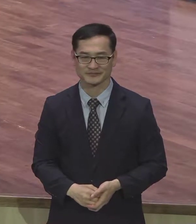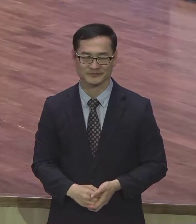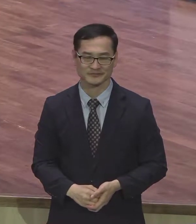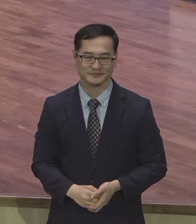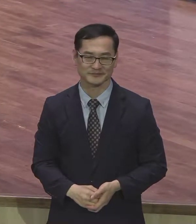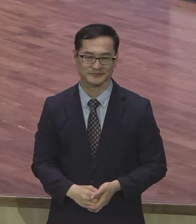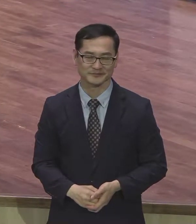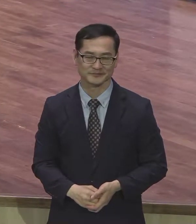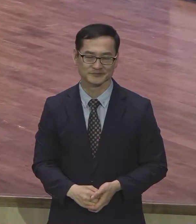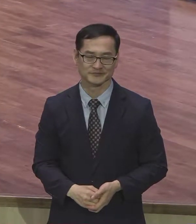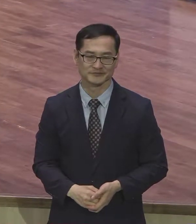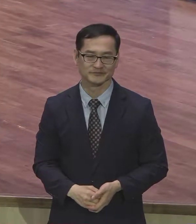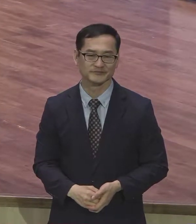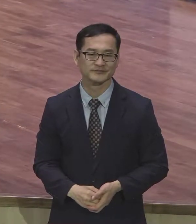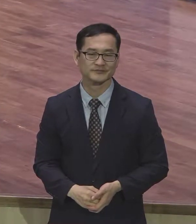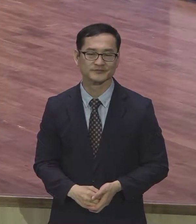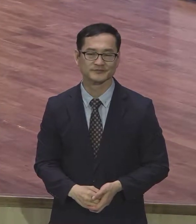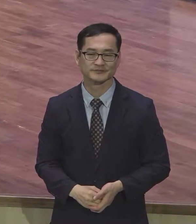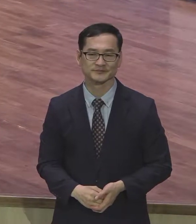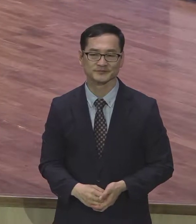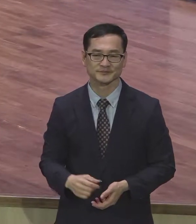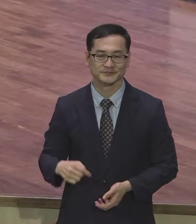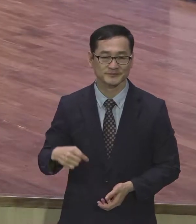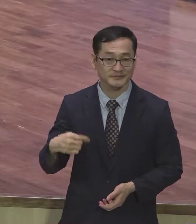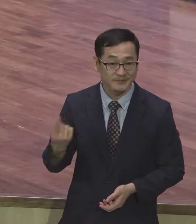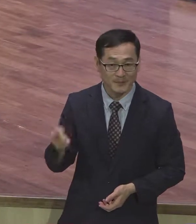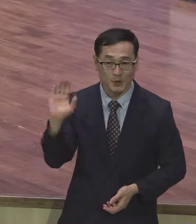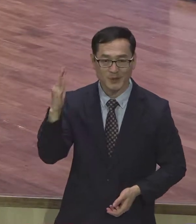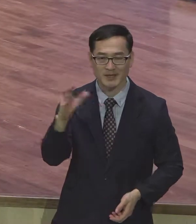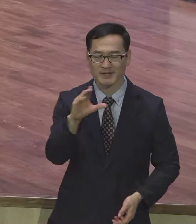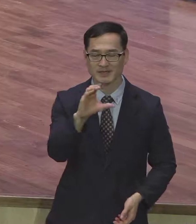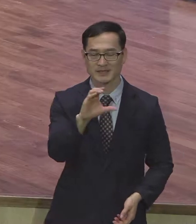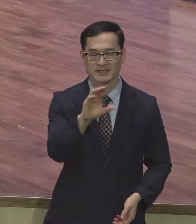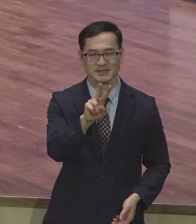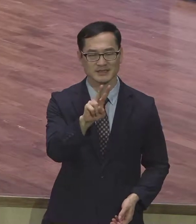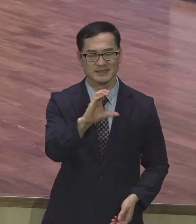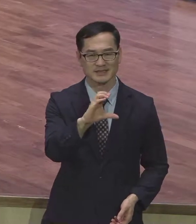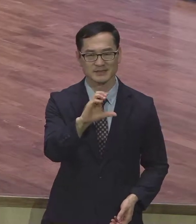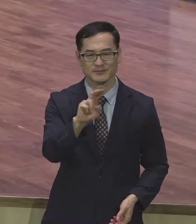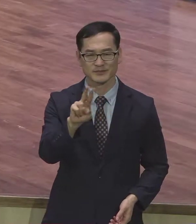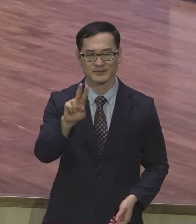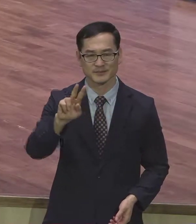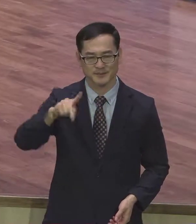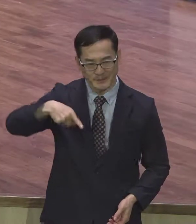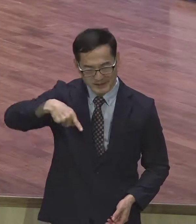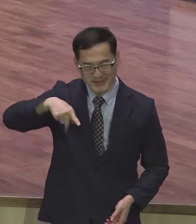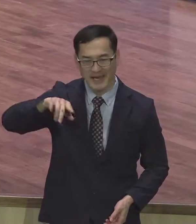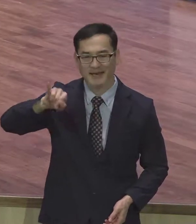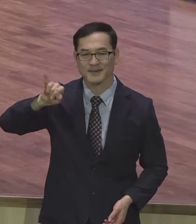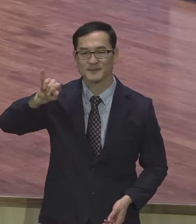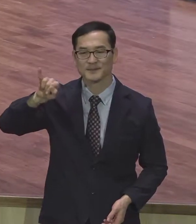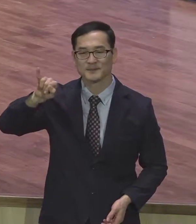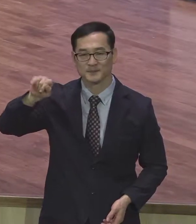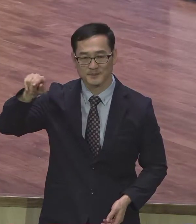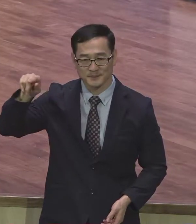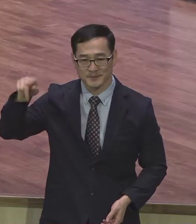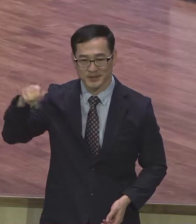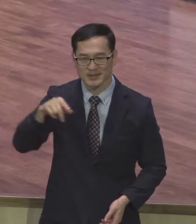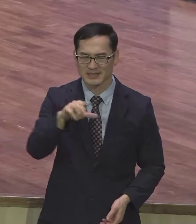CVDIP라는 말이 계속 나오죠 CVDIP 근데 또